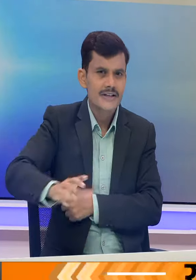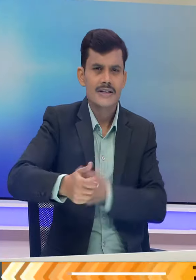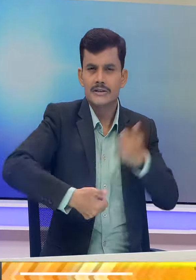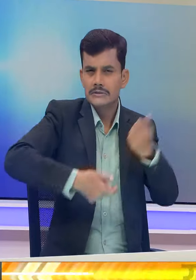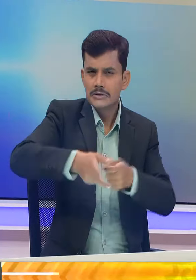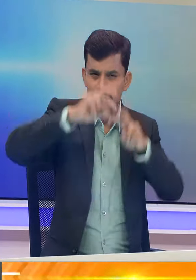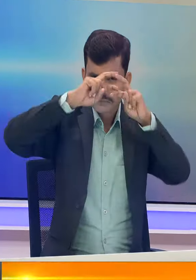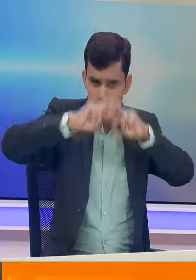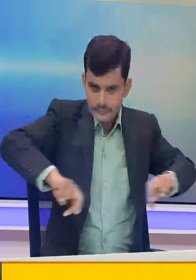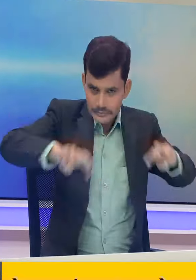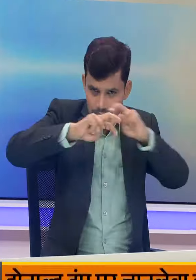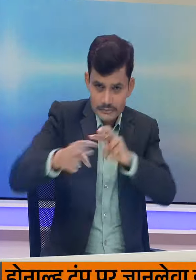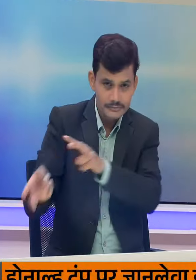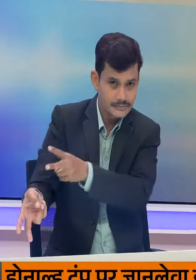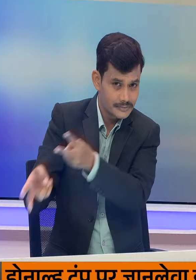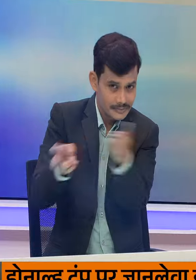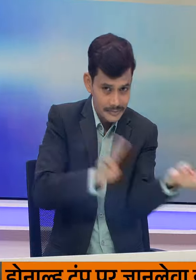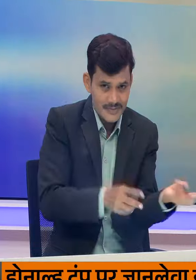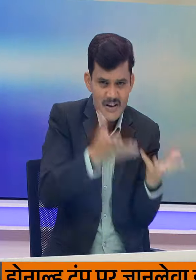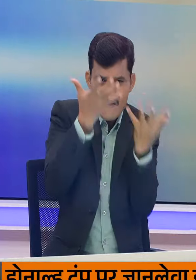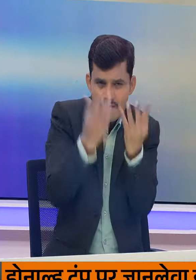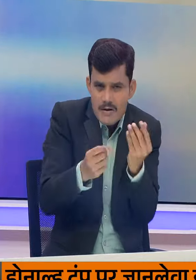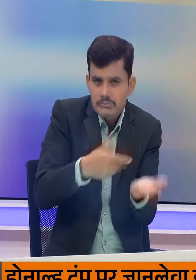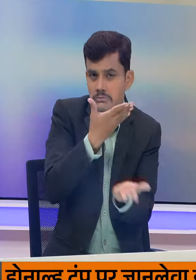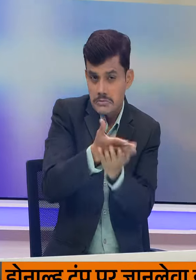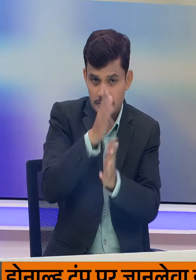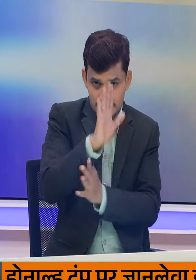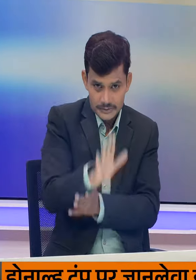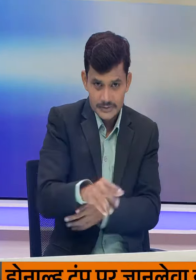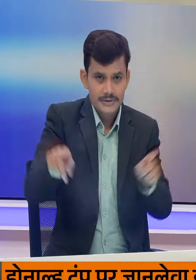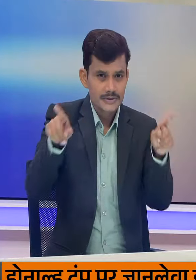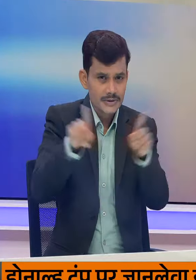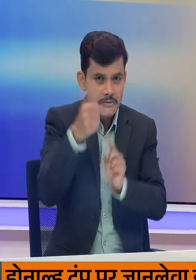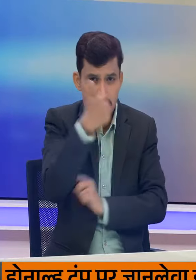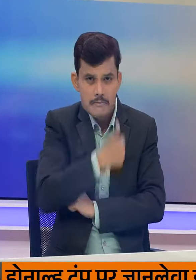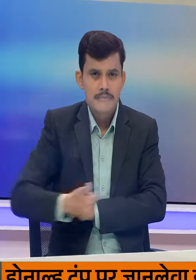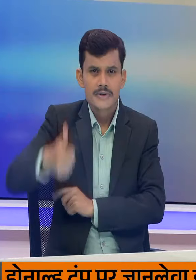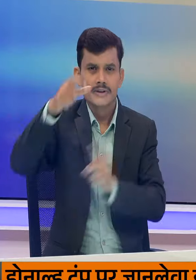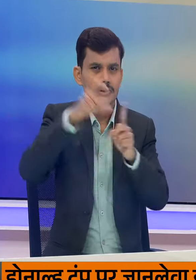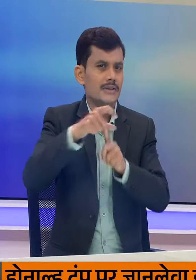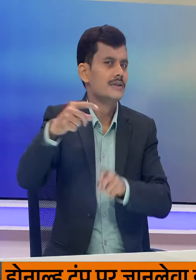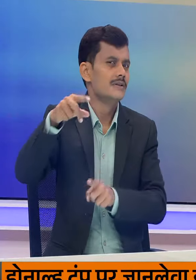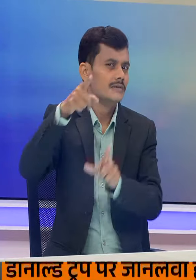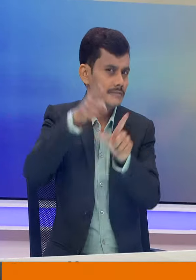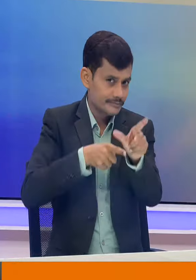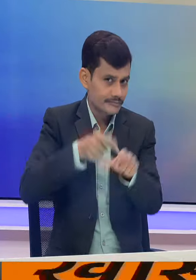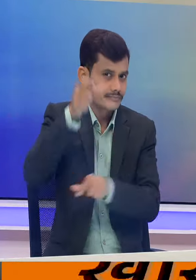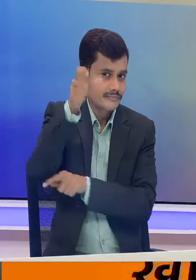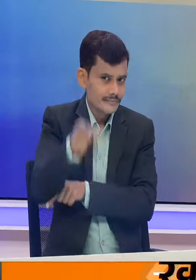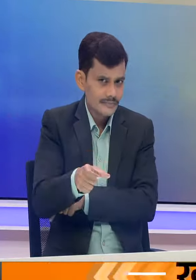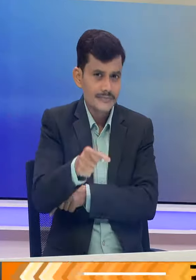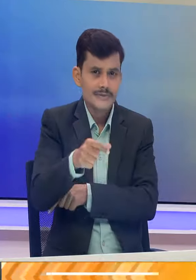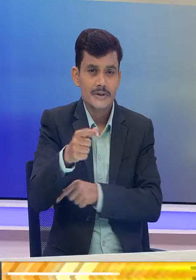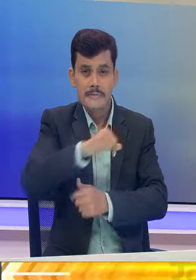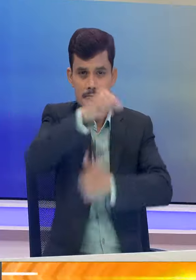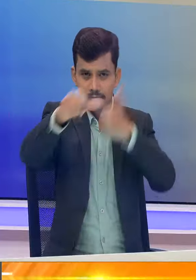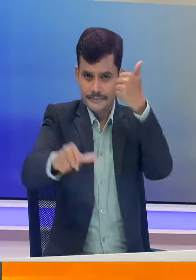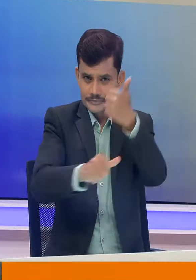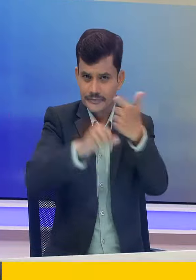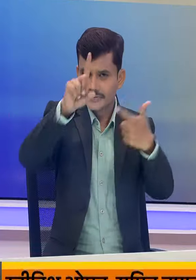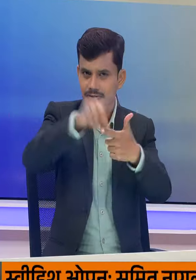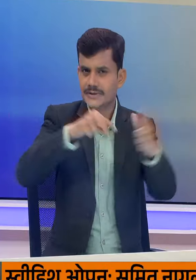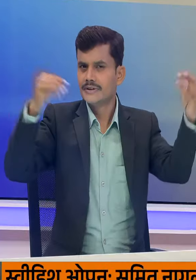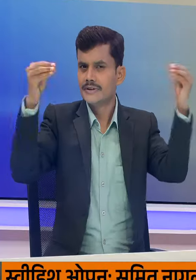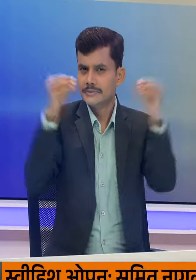इस्थानांत्रण की मांग करने वाली याचिकाओं भी शामिल है मुखे न्याइधीश डीवाई चंदचूड और न्याइमूर्ती जेवी